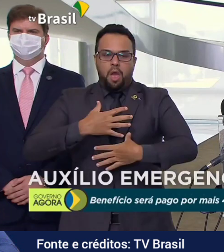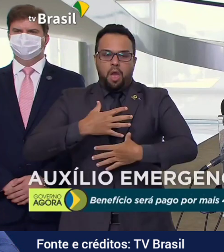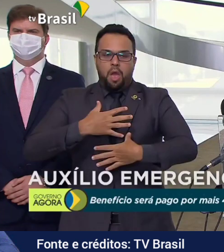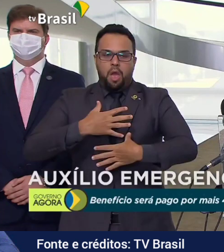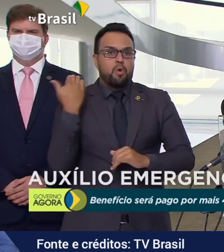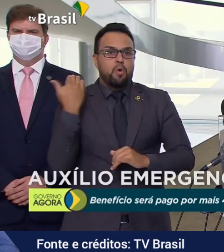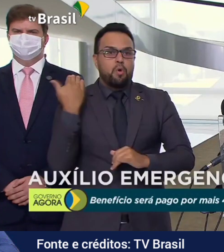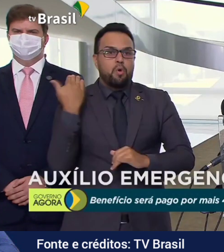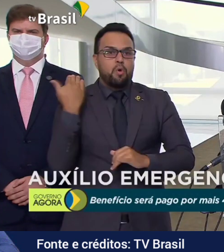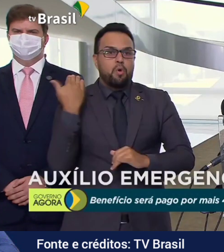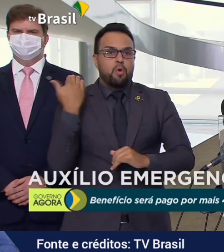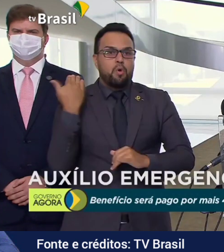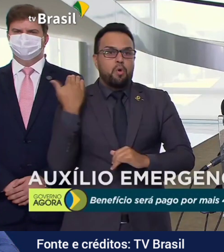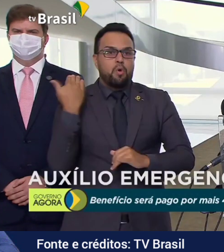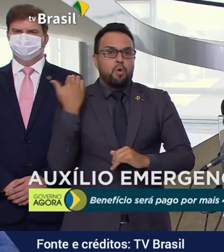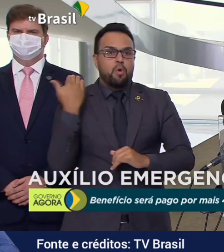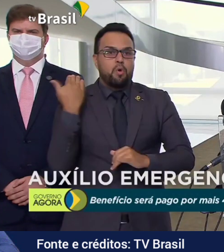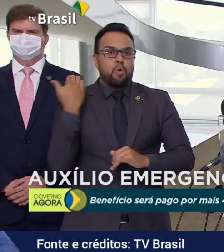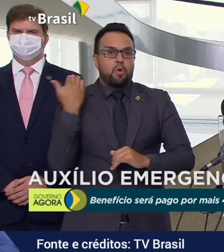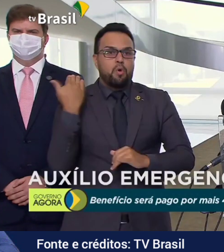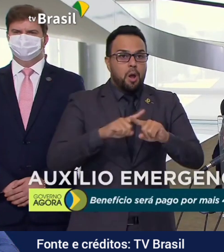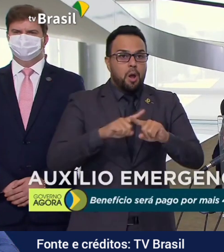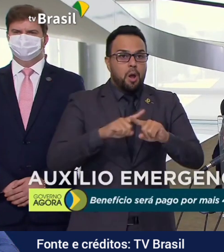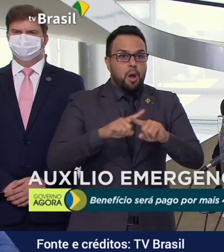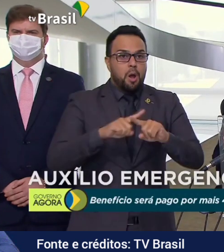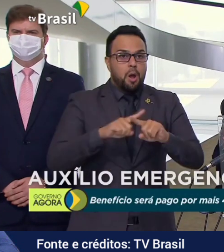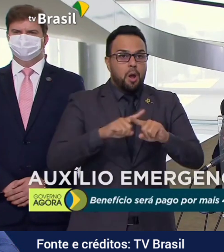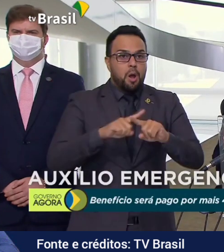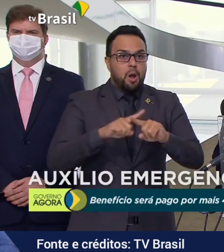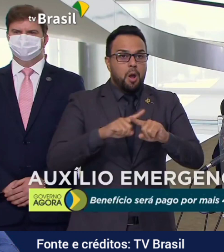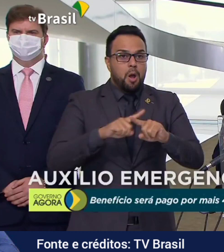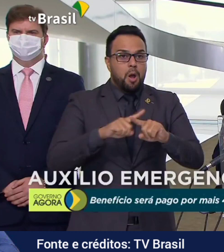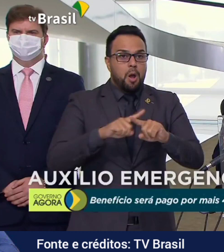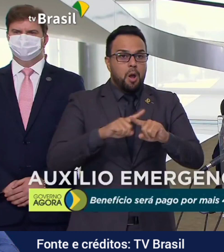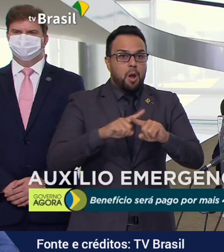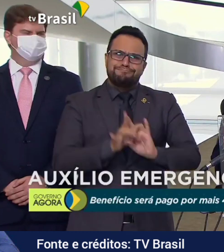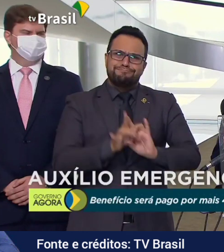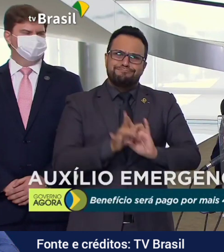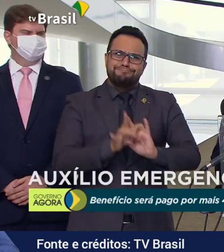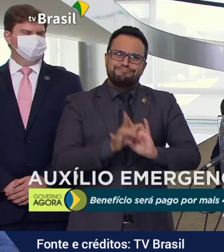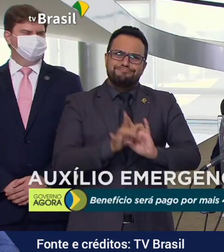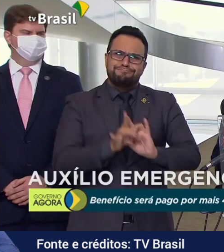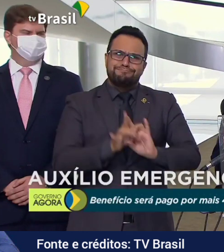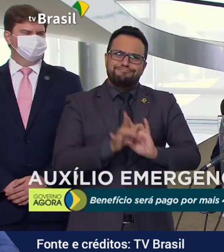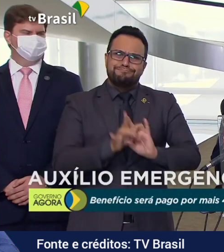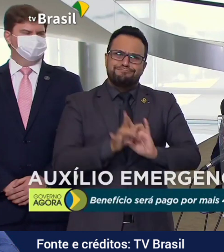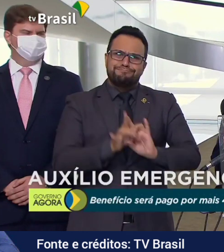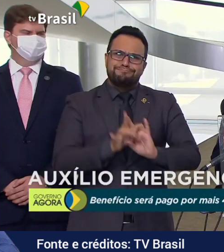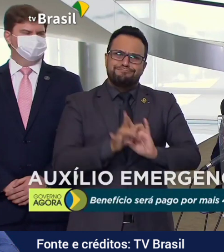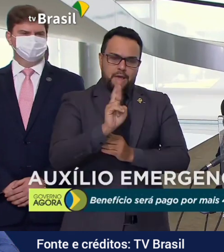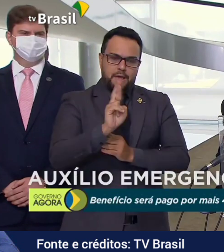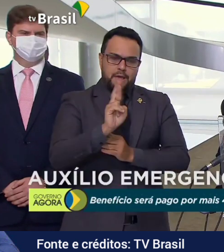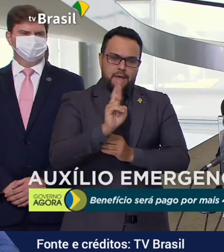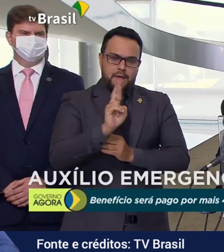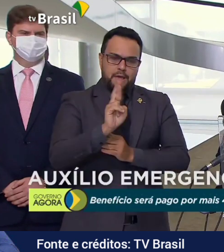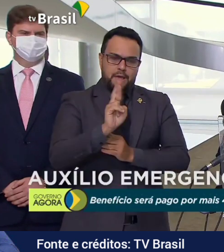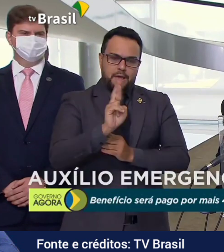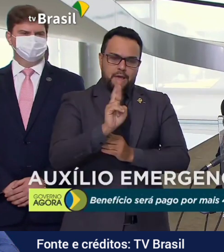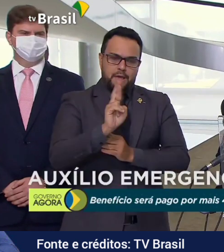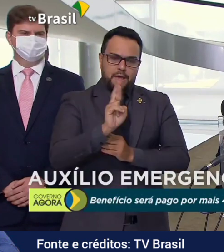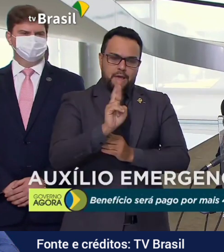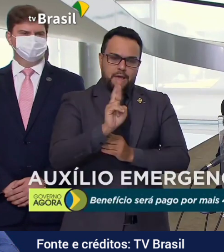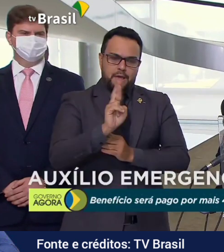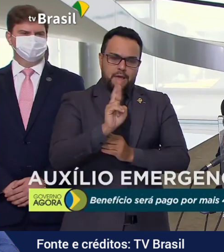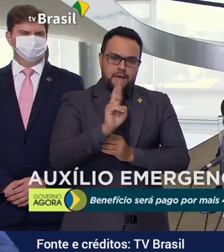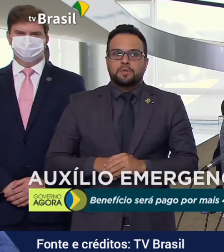O governo federal dispensou bilhões de reais para a saúde. é